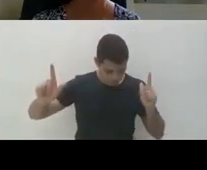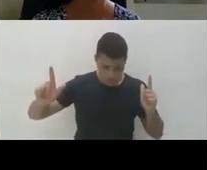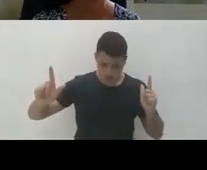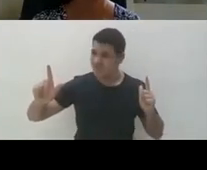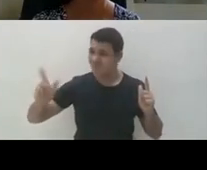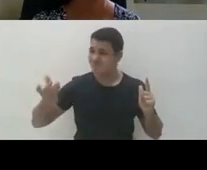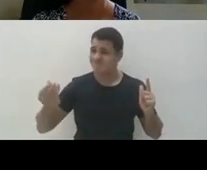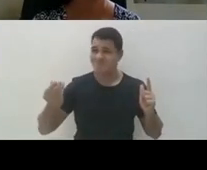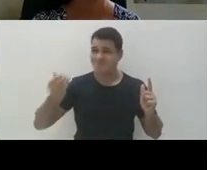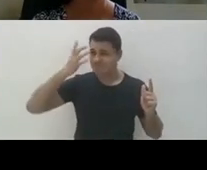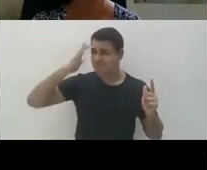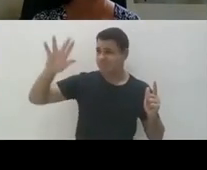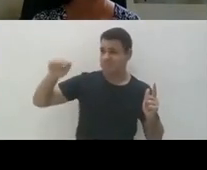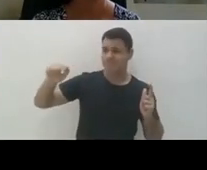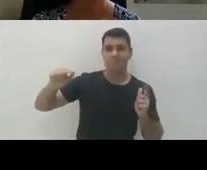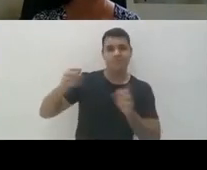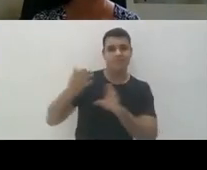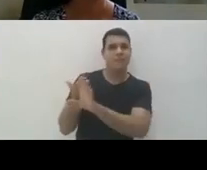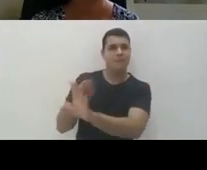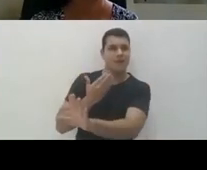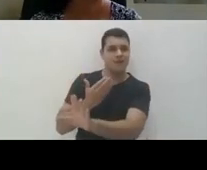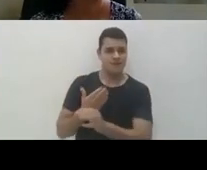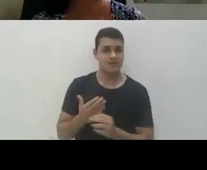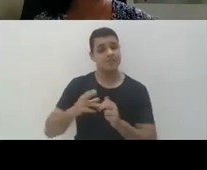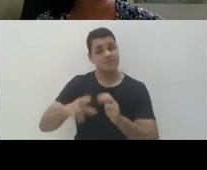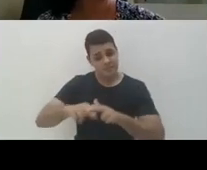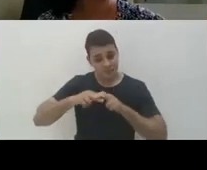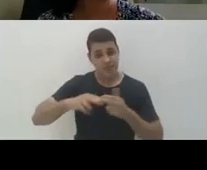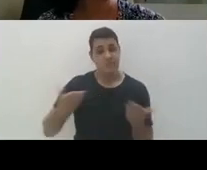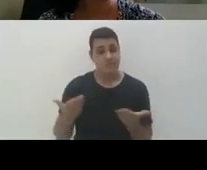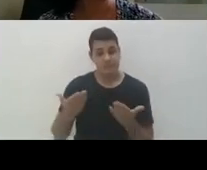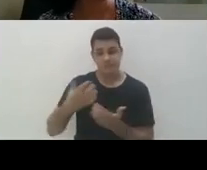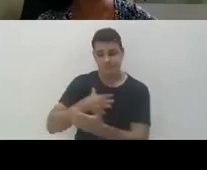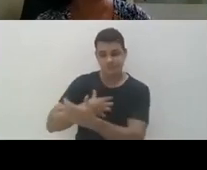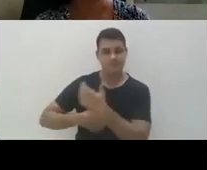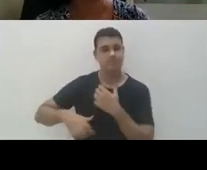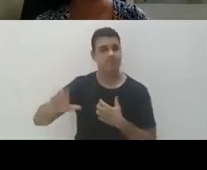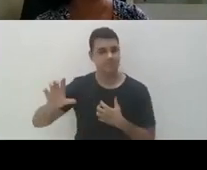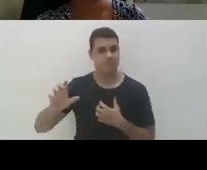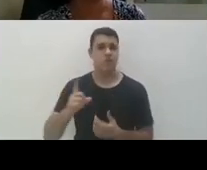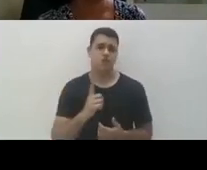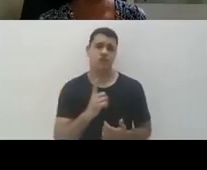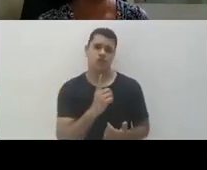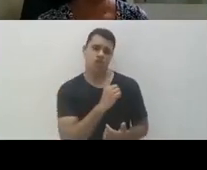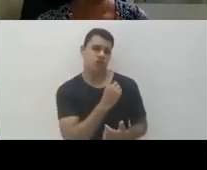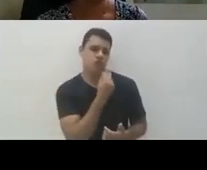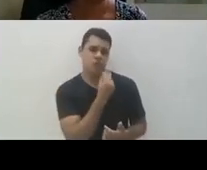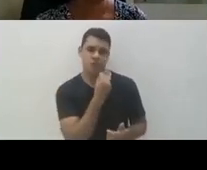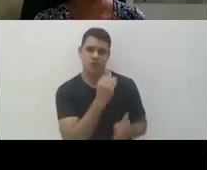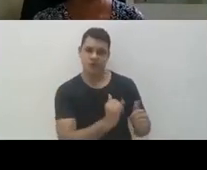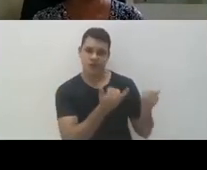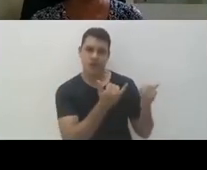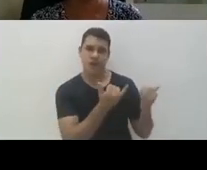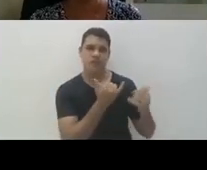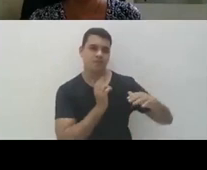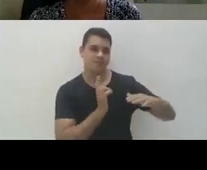estranheza, se expor a essa diferença. Eu tive a oportunidade de fazer meu campo